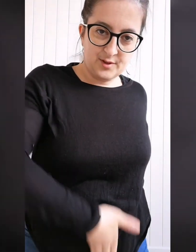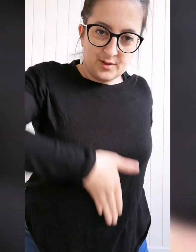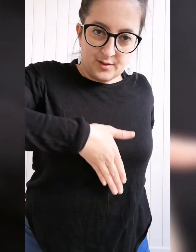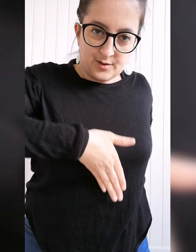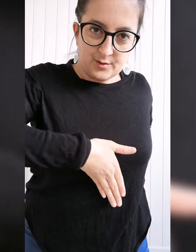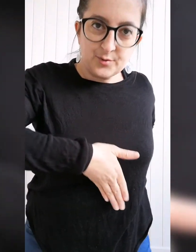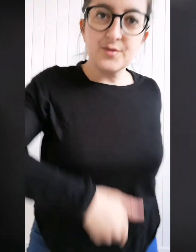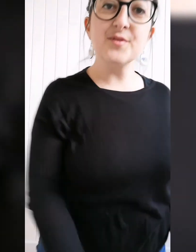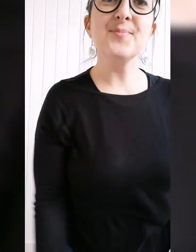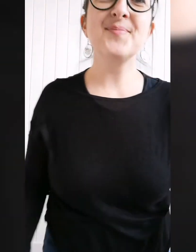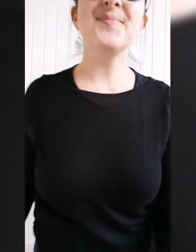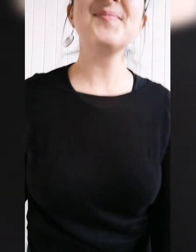Couche.